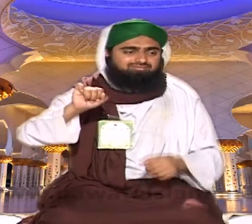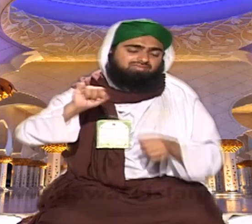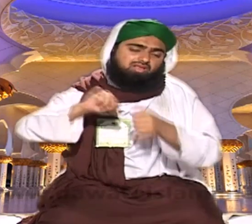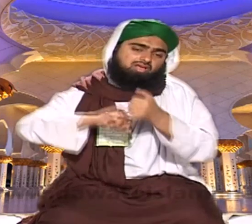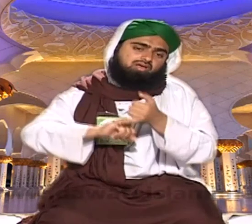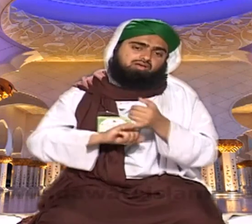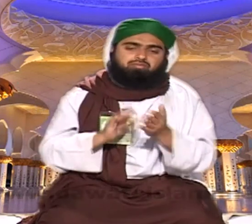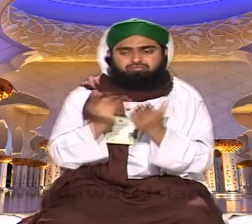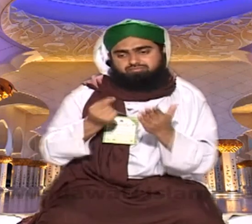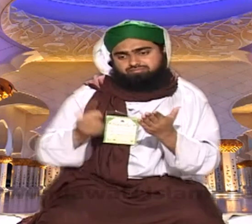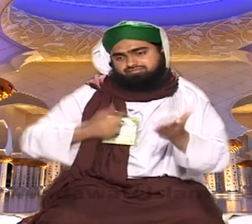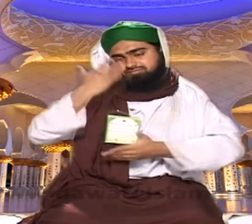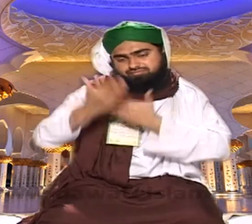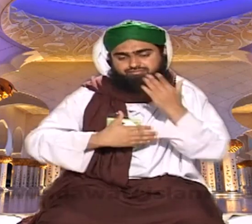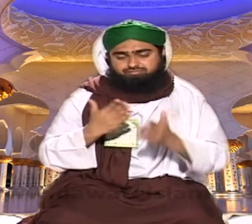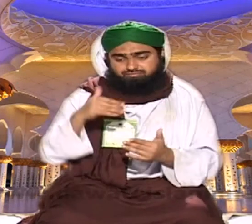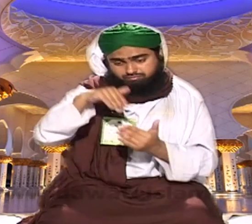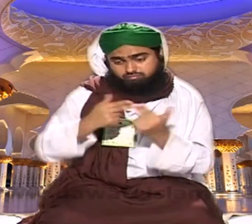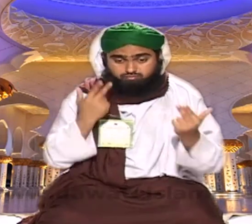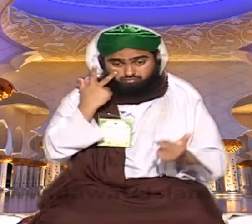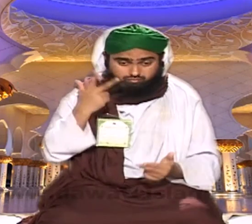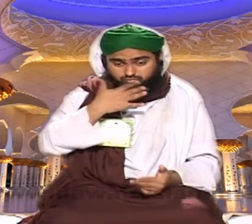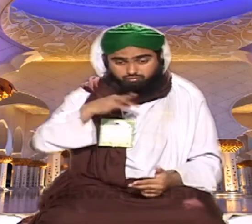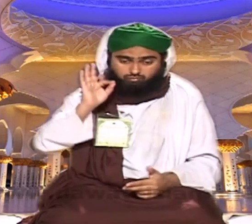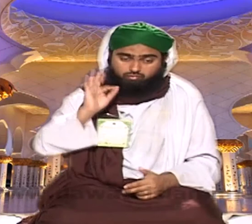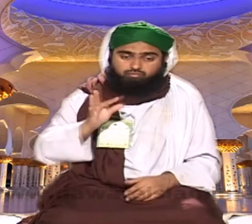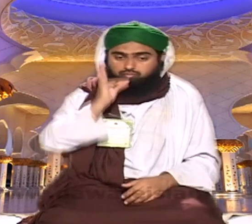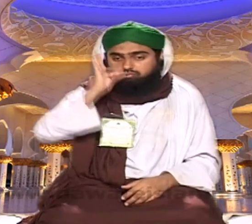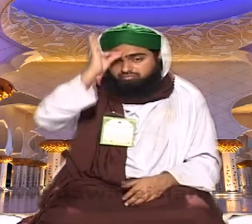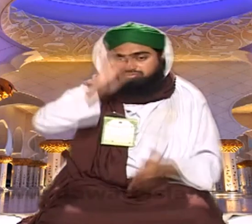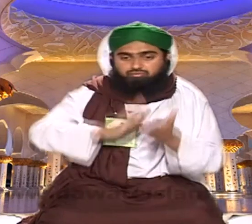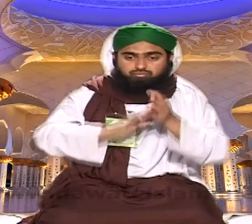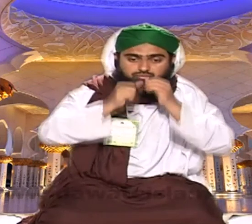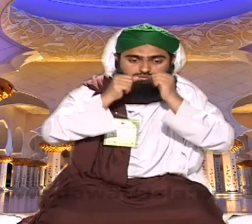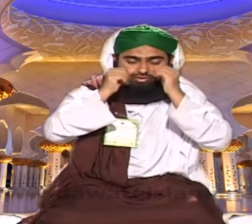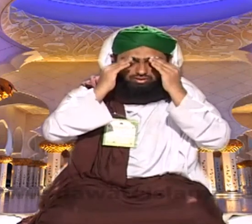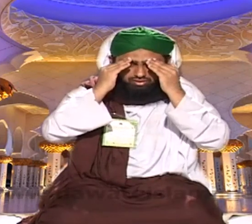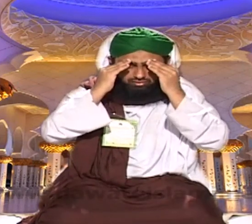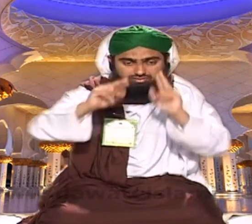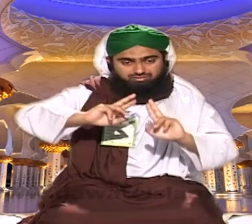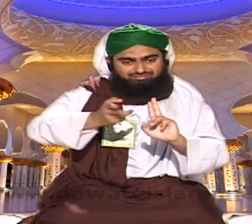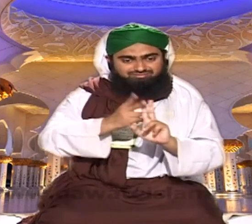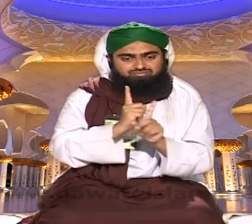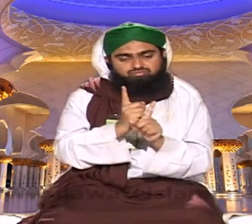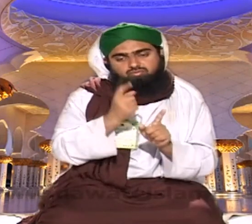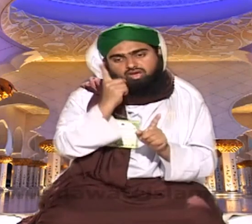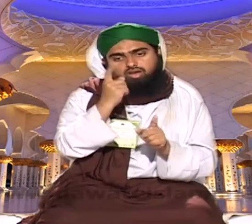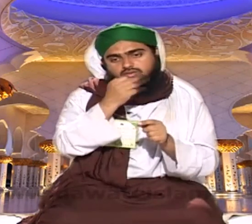سمرکندی رحمت اللہ علیہ نے دو ایک روایت میں بڑی پیاری نسیل کی بہت مضاہر میں نے پڑھا حضور سید عالم صلی علیہ وسلم کی